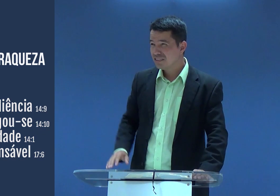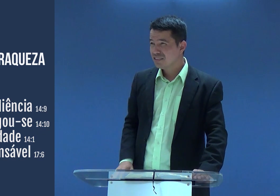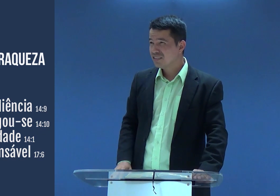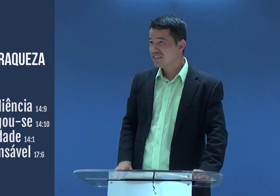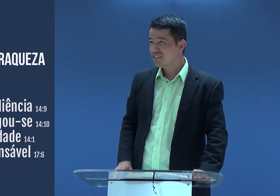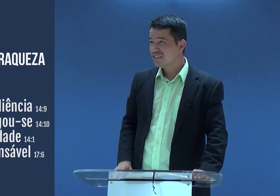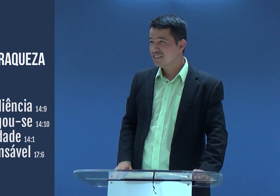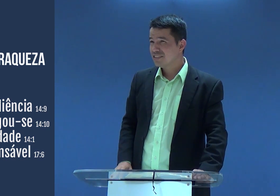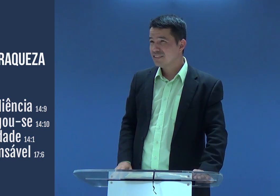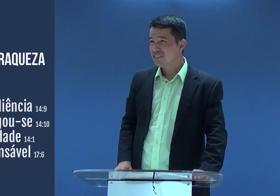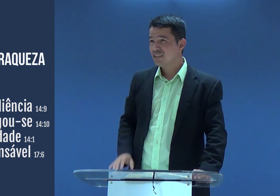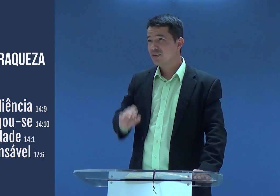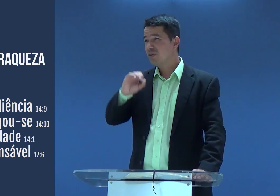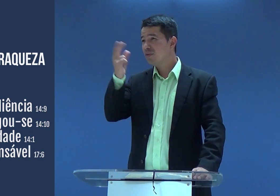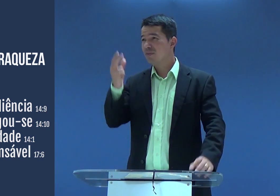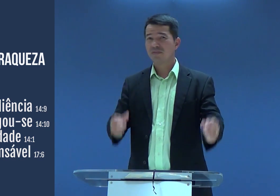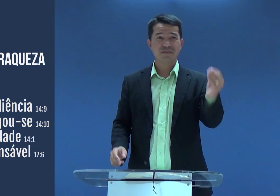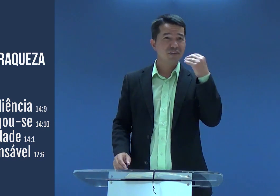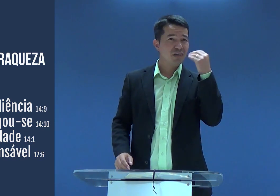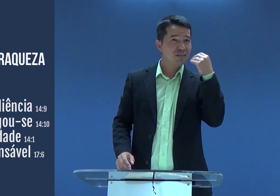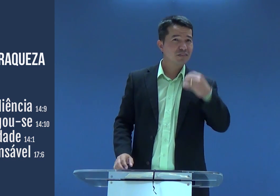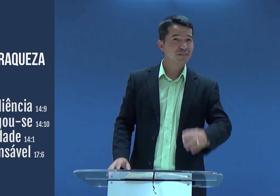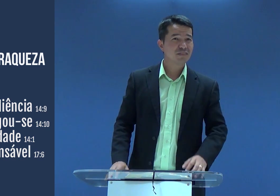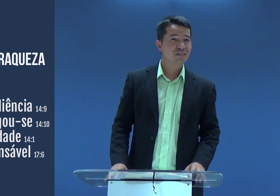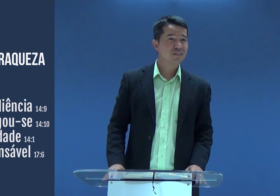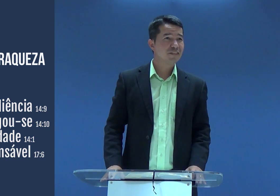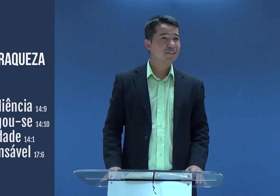o São São era forte? Ou ele era fraco?